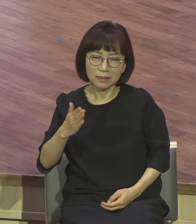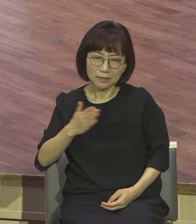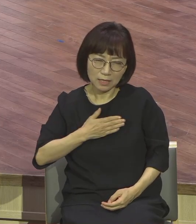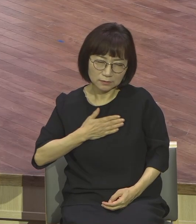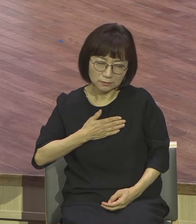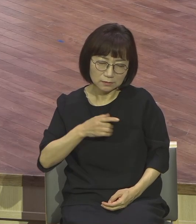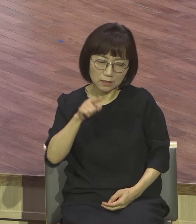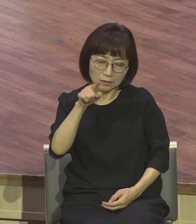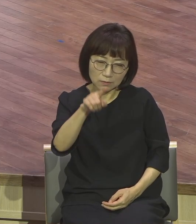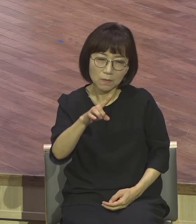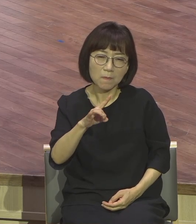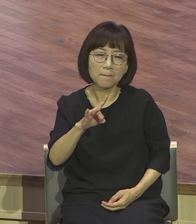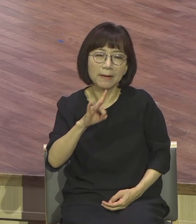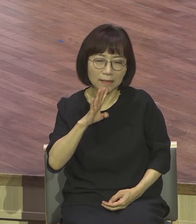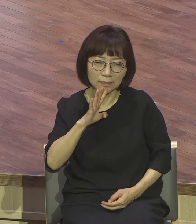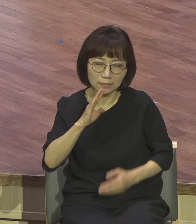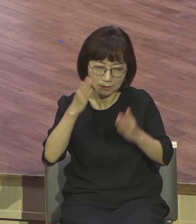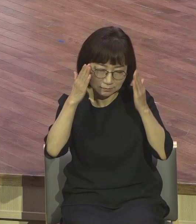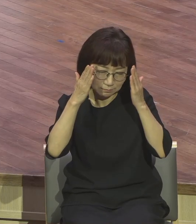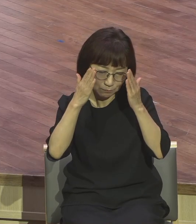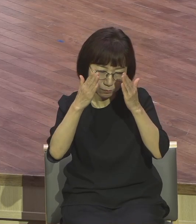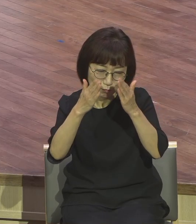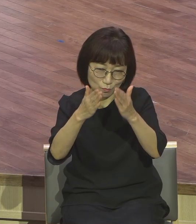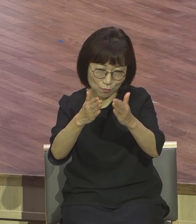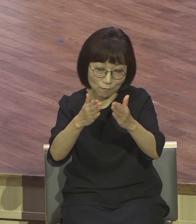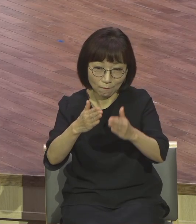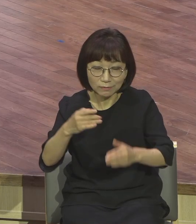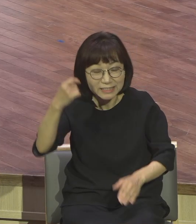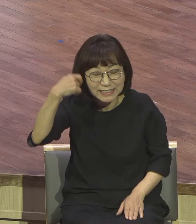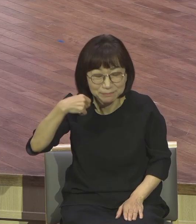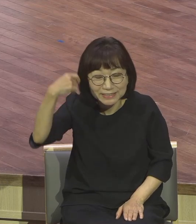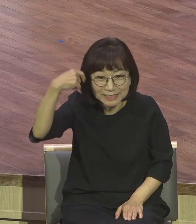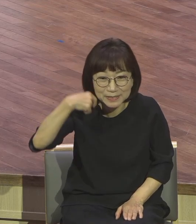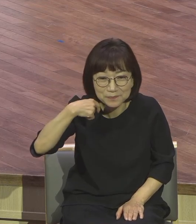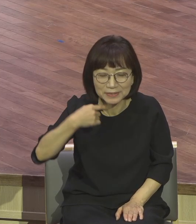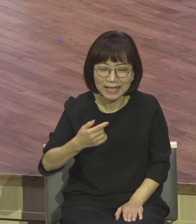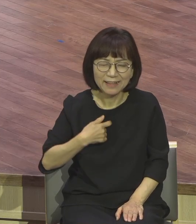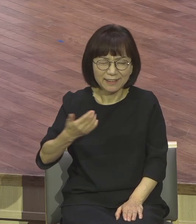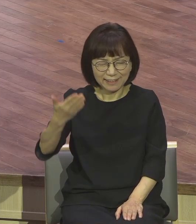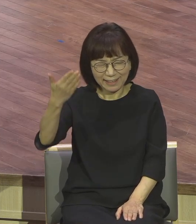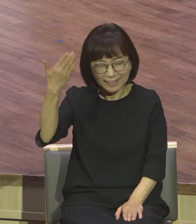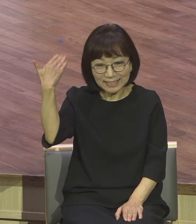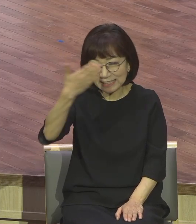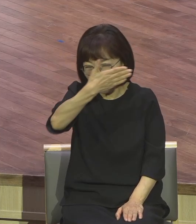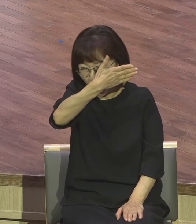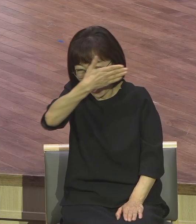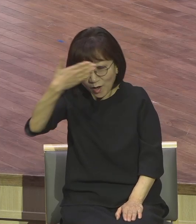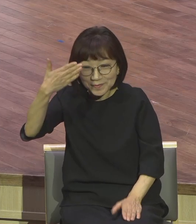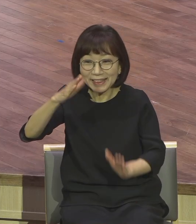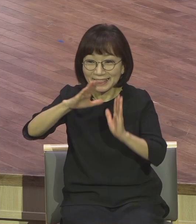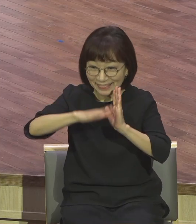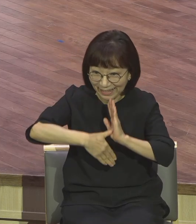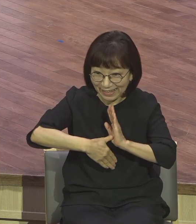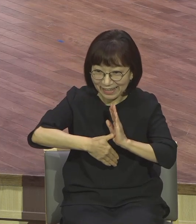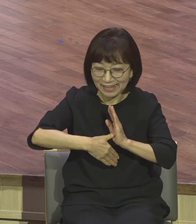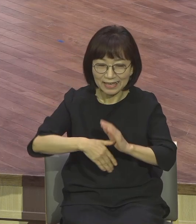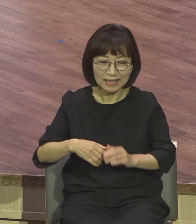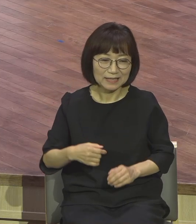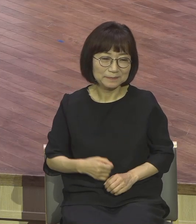어릴 때 제가 말이죠. 어릴 때가 아니라 청년 때 혼자 기도를 밤에 늘 교회 퇴근하고 집에 오면 한